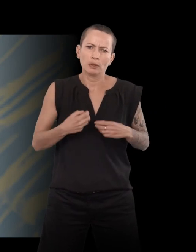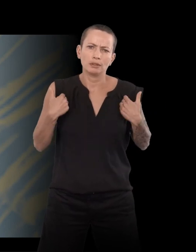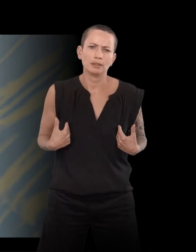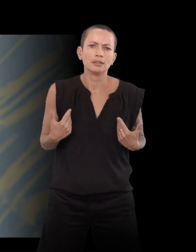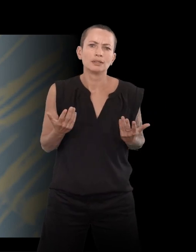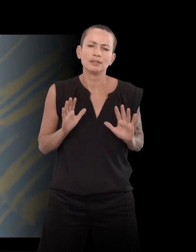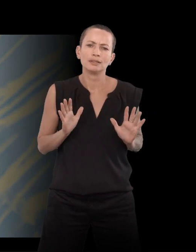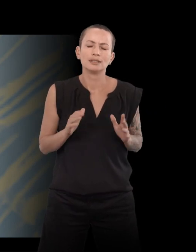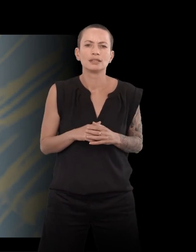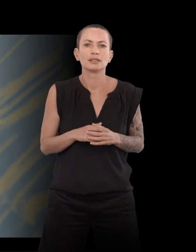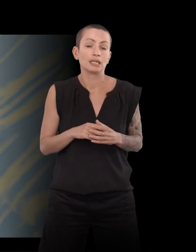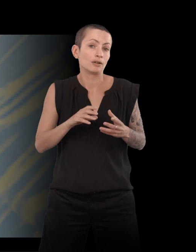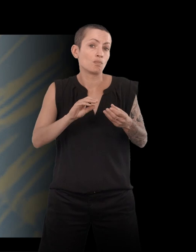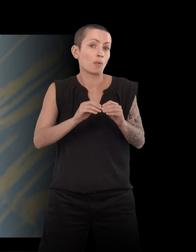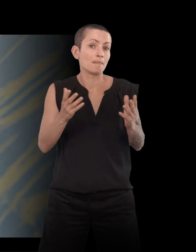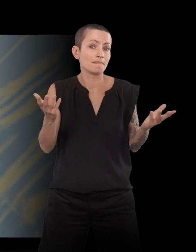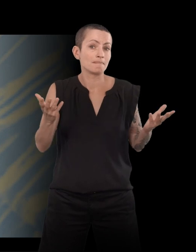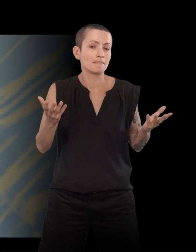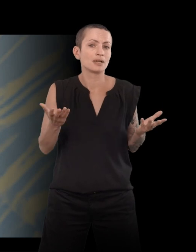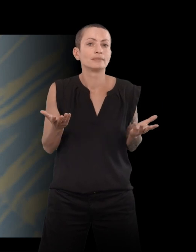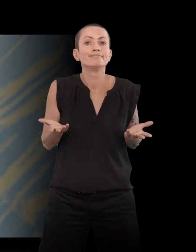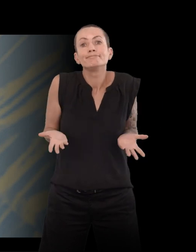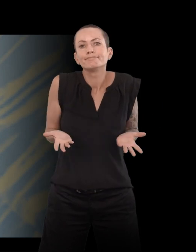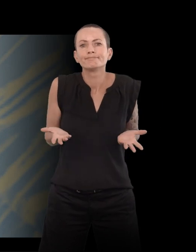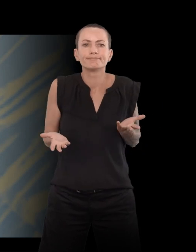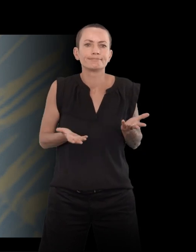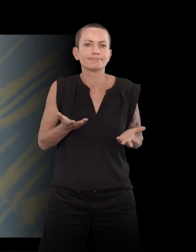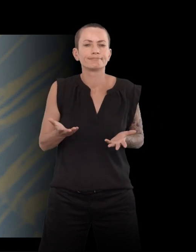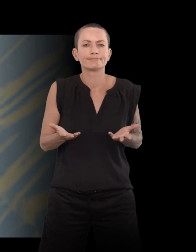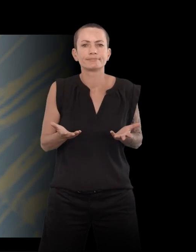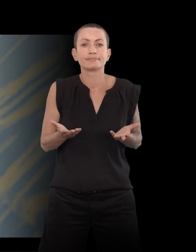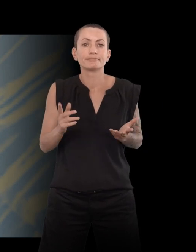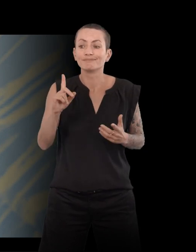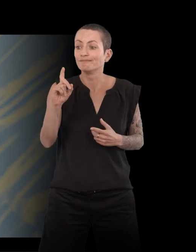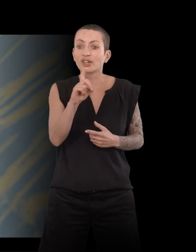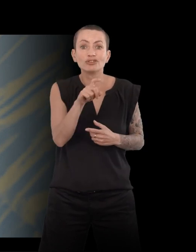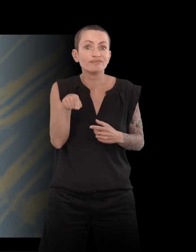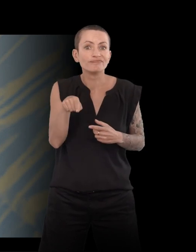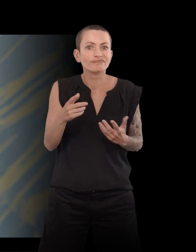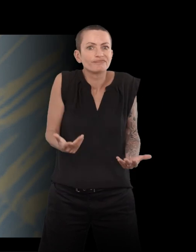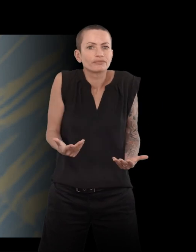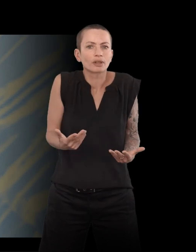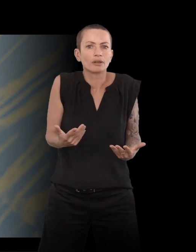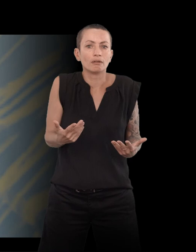Et le problème, c'est qu'avec ce fameux virus, on ne peut pas faire ce qu'on veut.